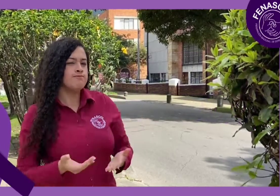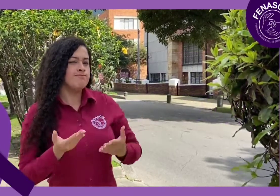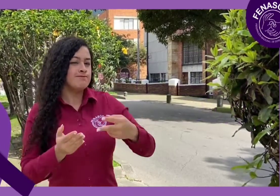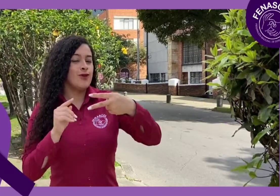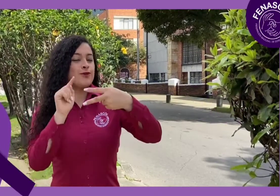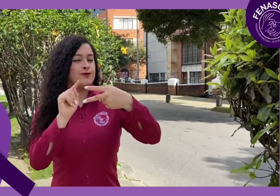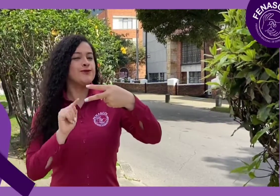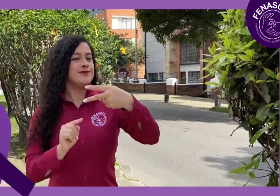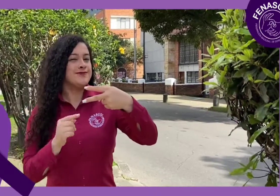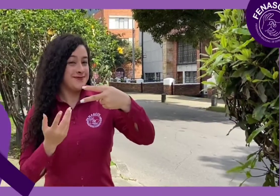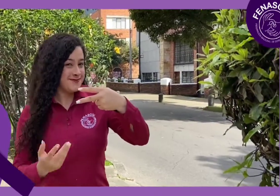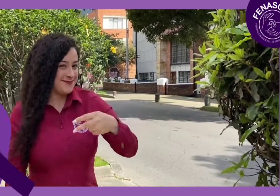puntos.